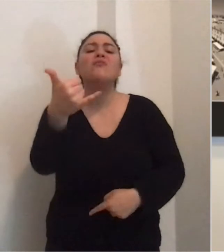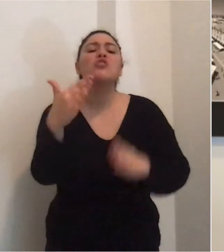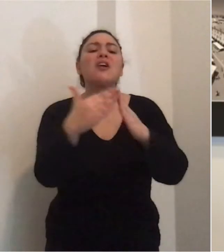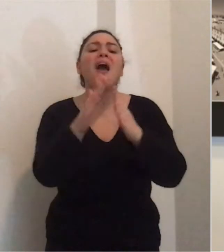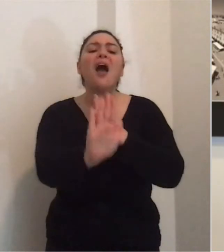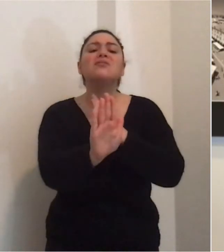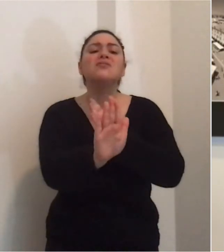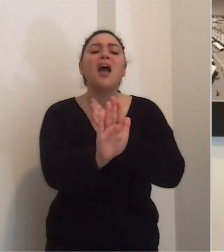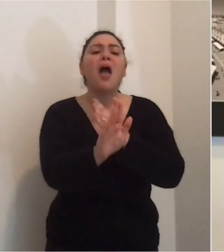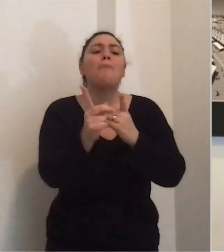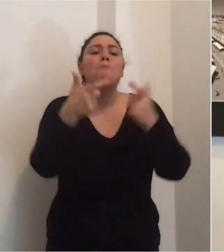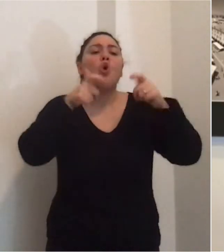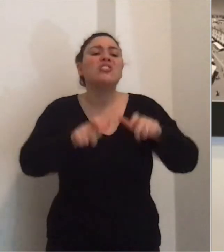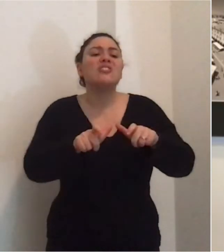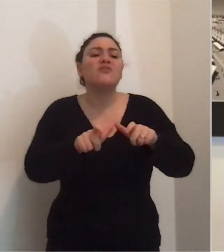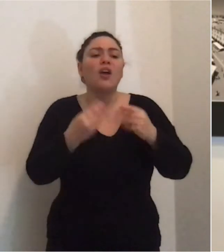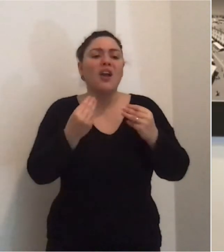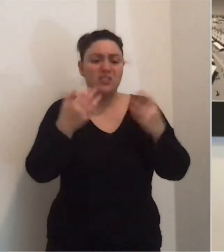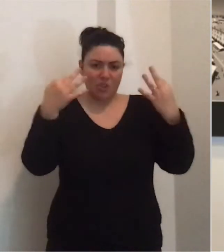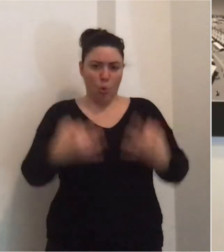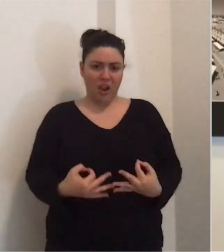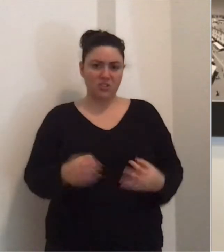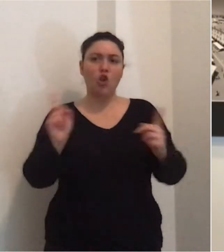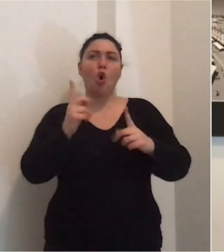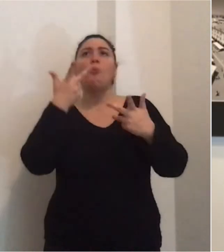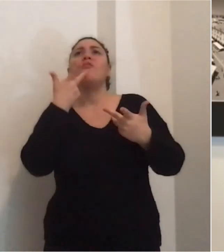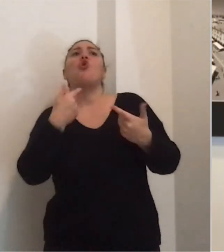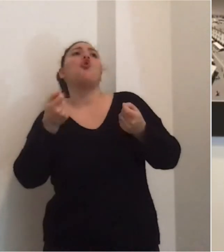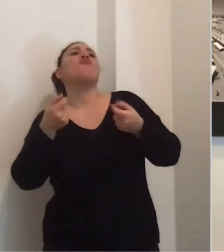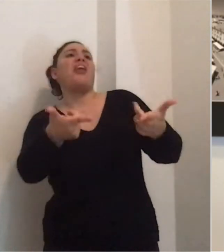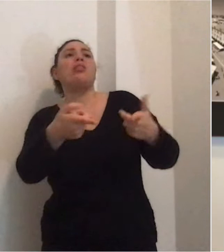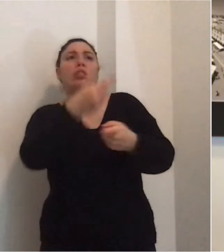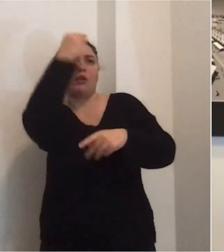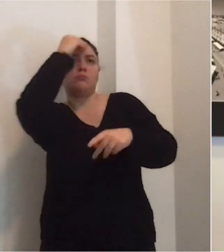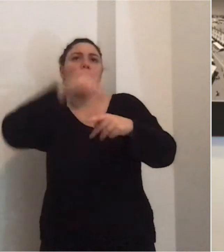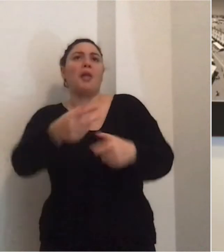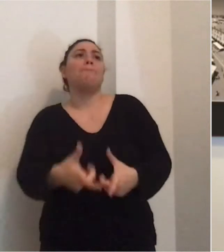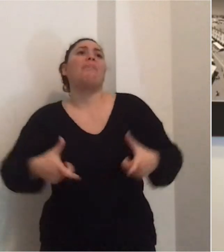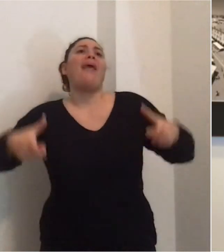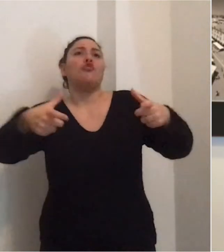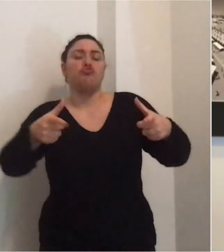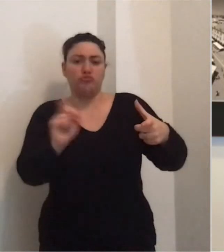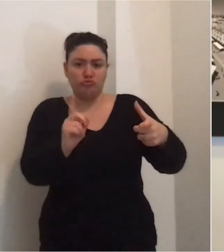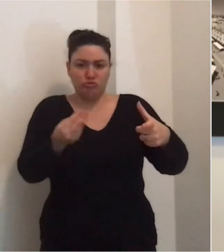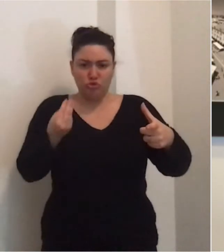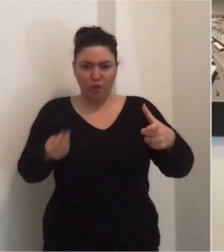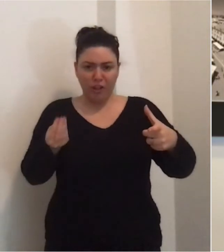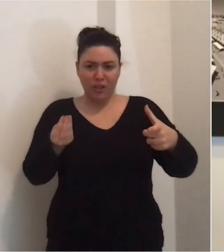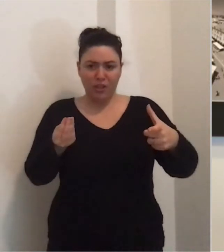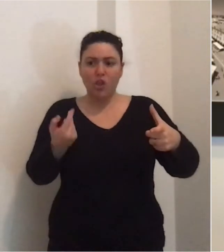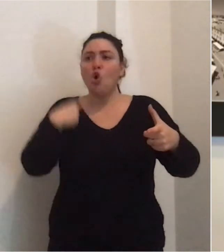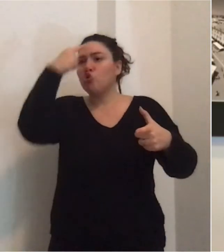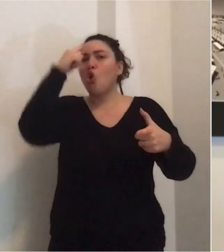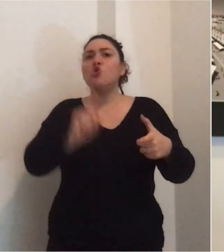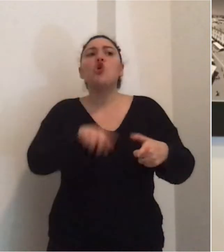delle pentole, stiamo telefonando a casa per motivi di sicurezza perché non possiamo sapere in tutte le situazioni se c'è una